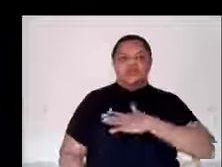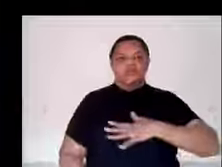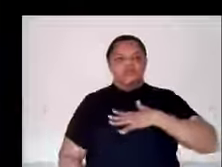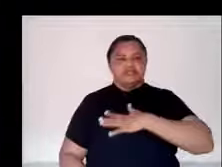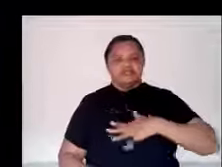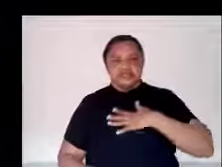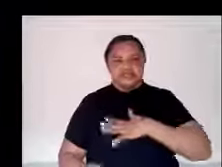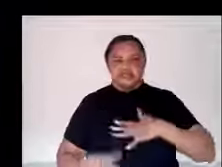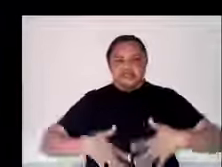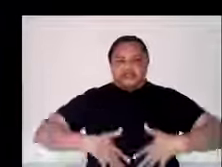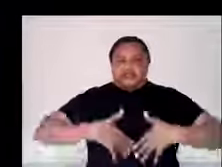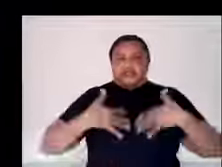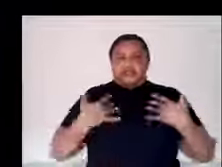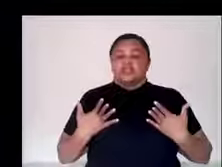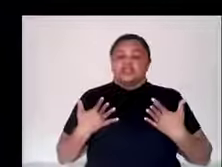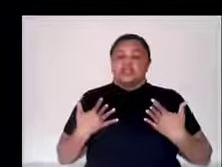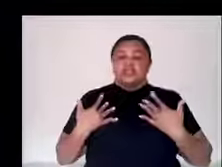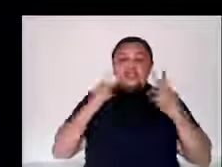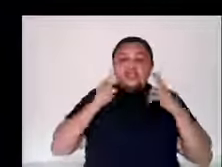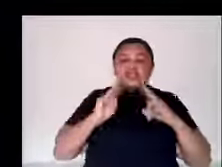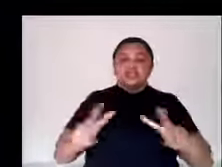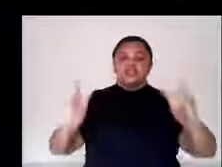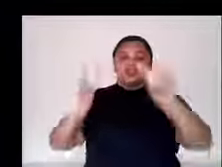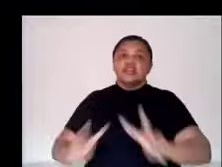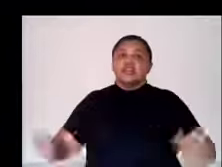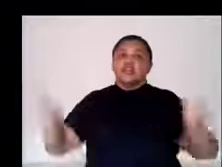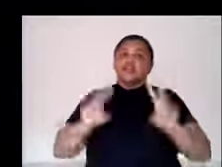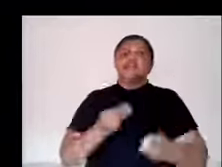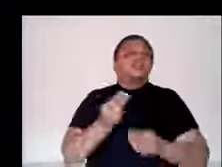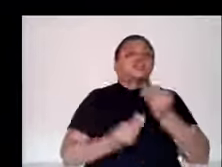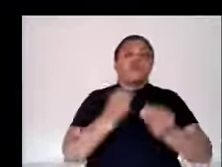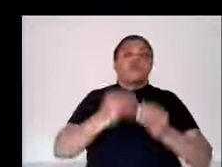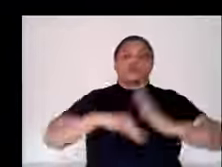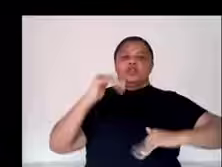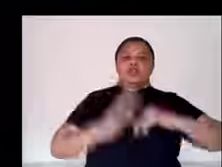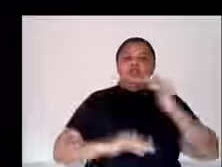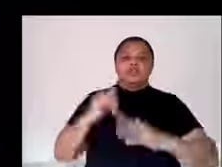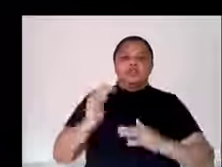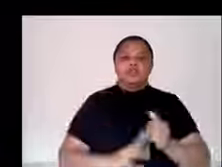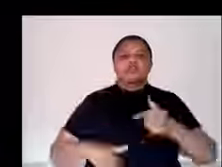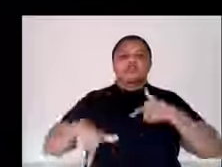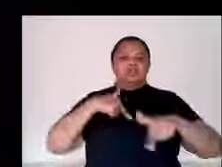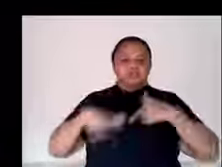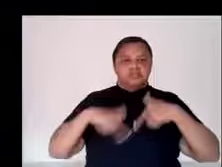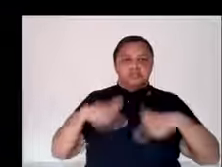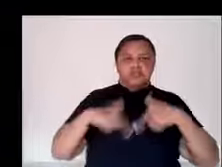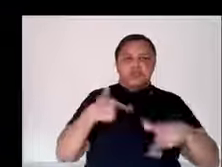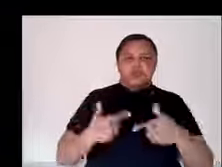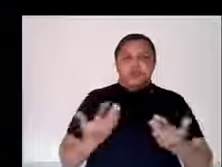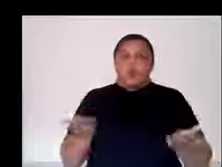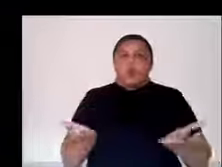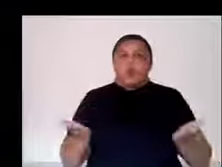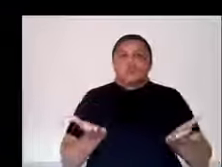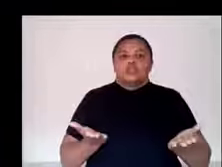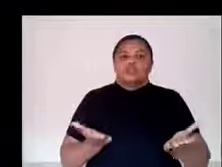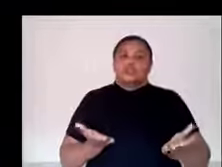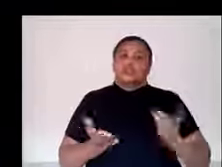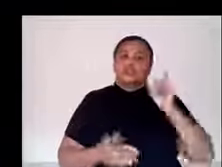se encontra atualmente. Além deles, temos também o aluno Thaleson Gomes, que é aluno do curso de engenharia